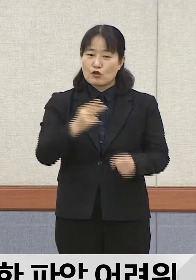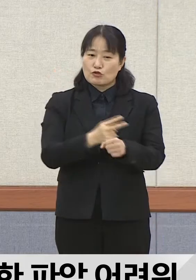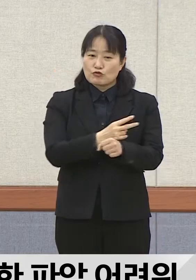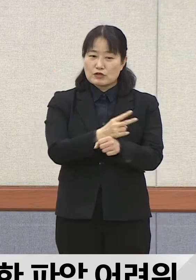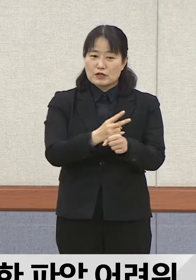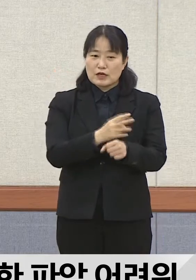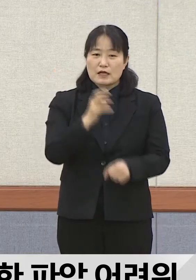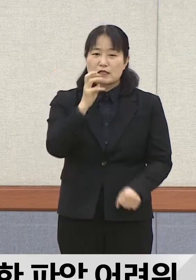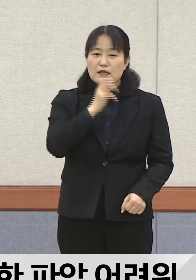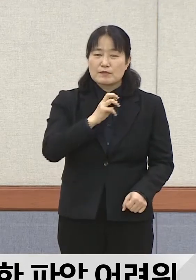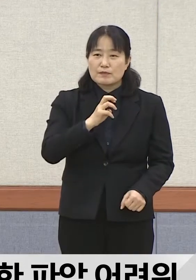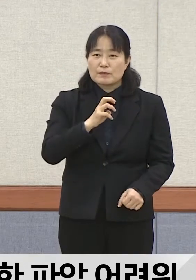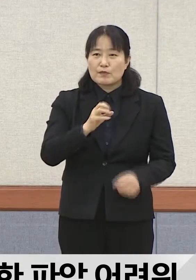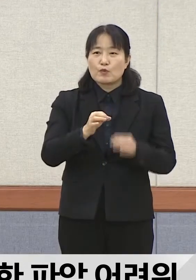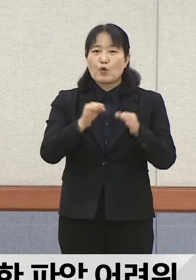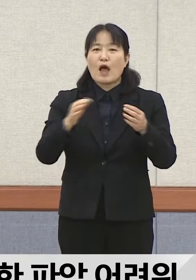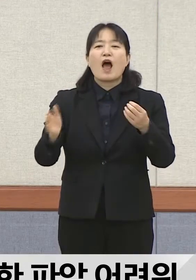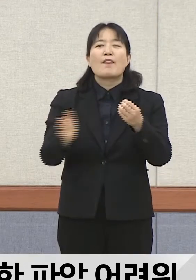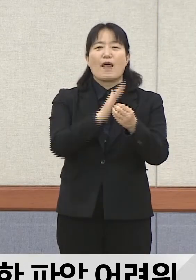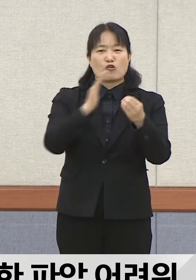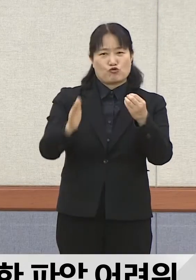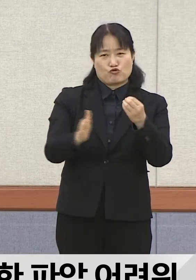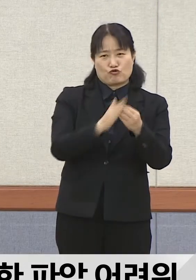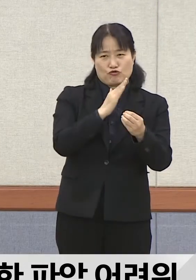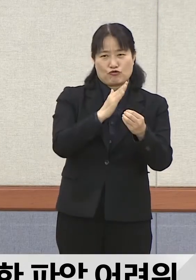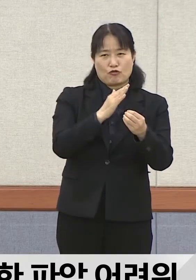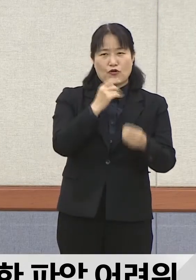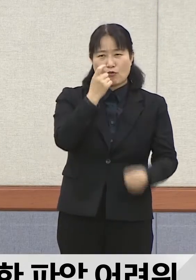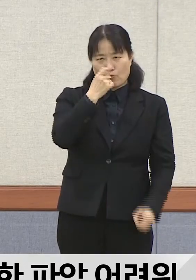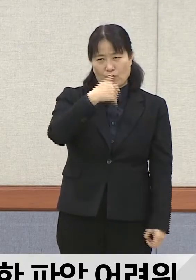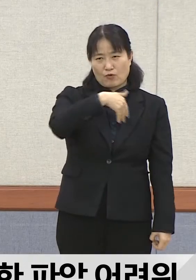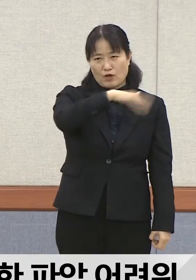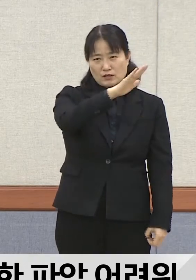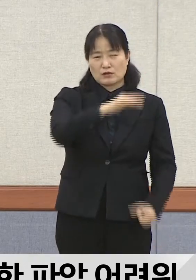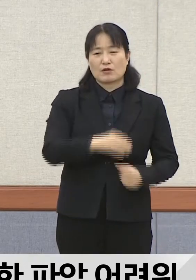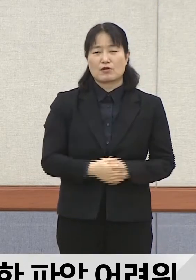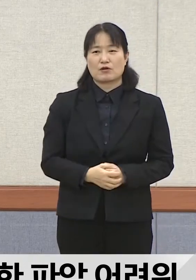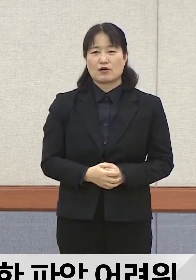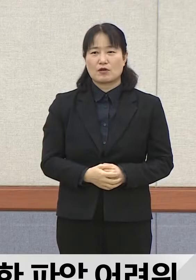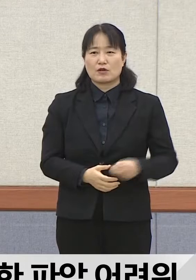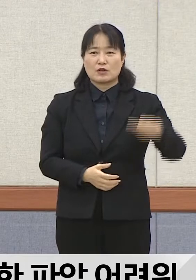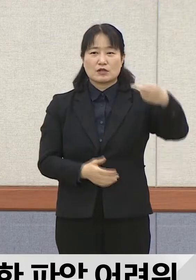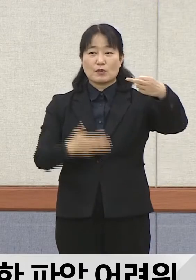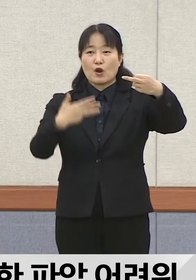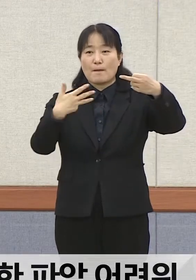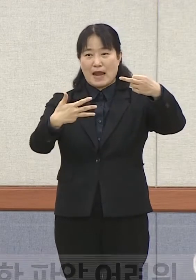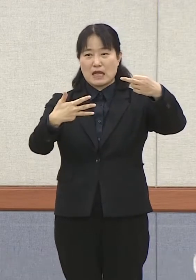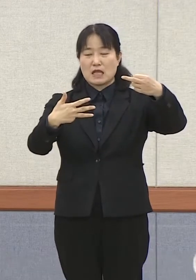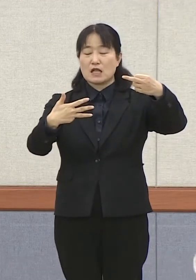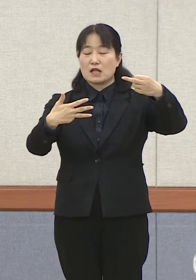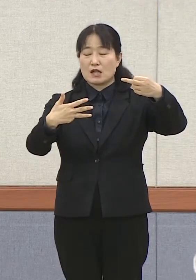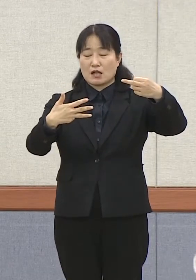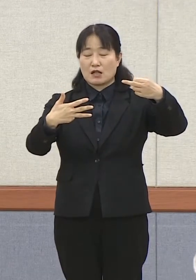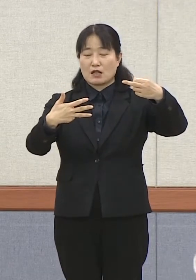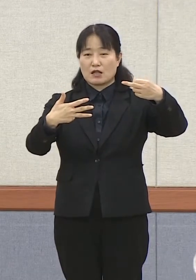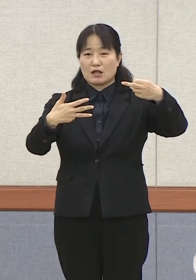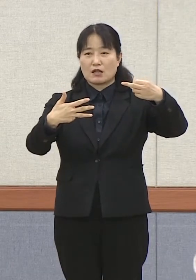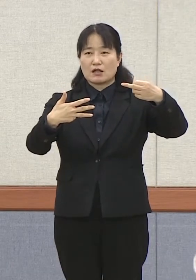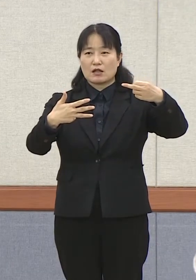반 정도의 탁구교실이 있습니다. 그래서 12월 8일 날 인데요. 이제